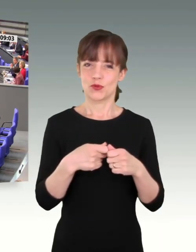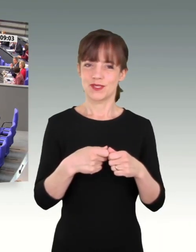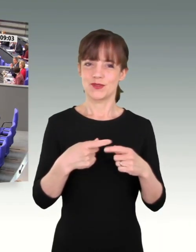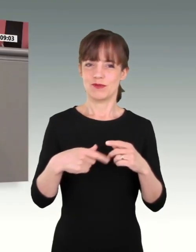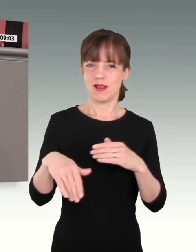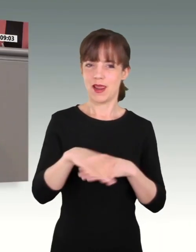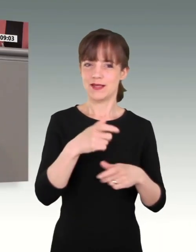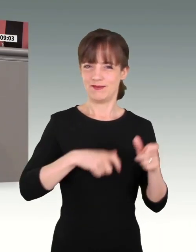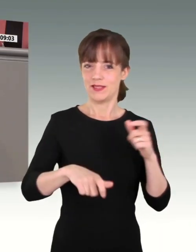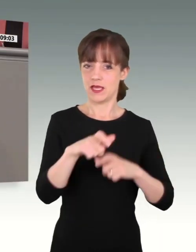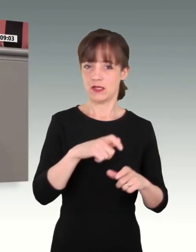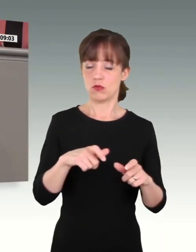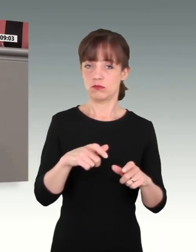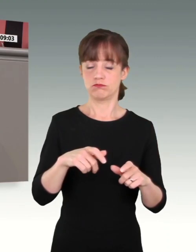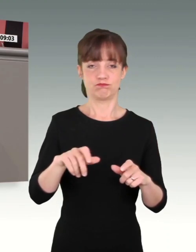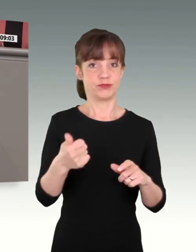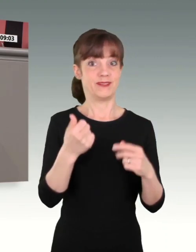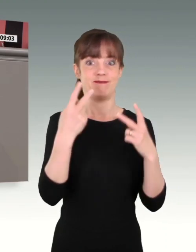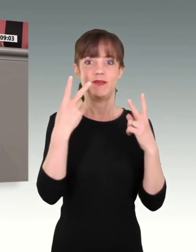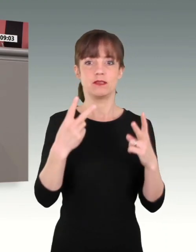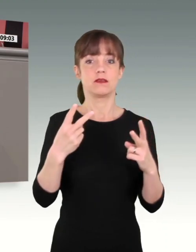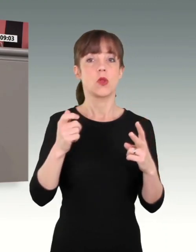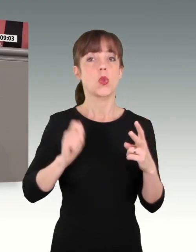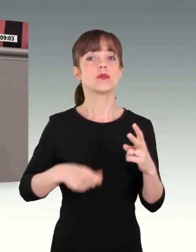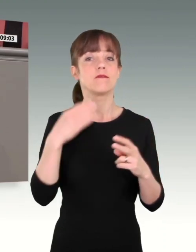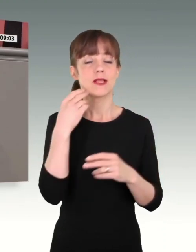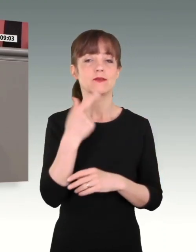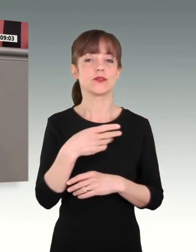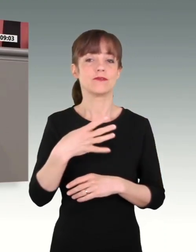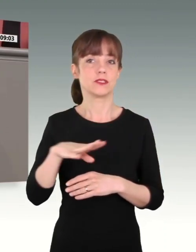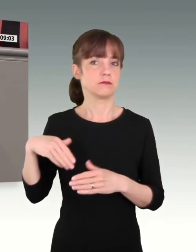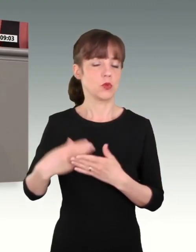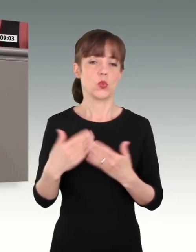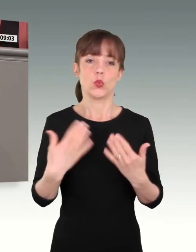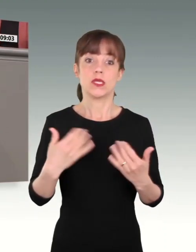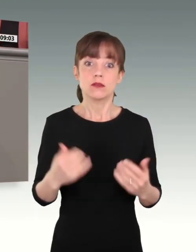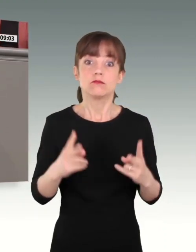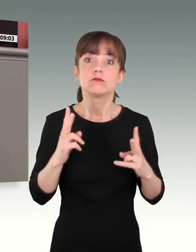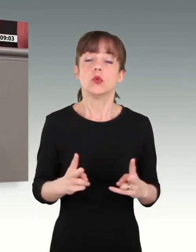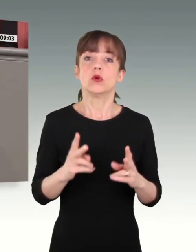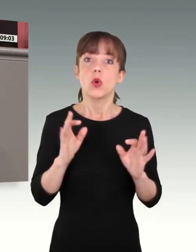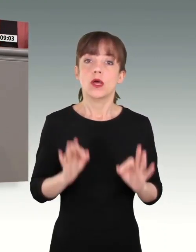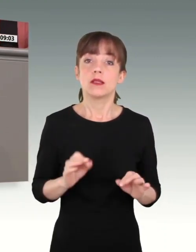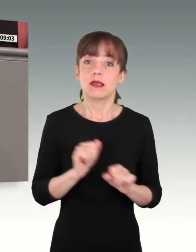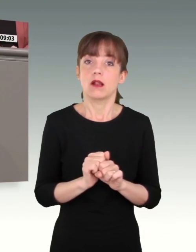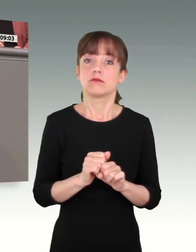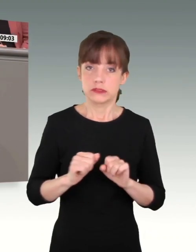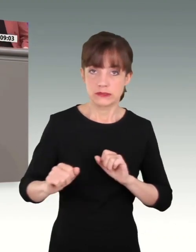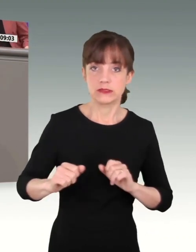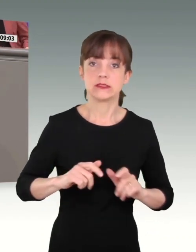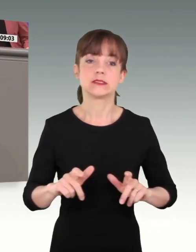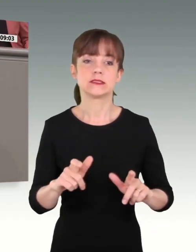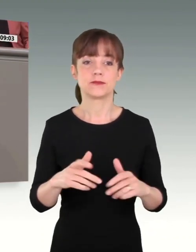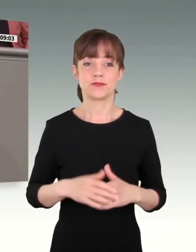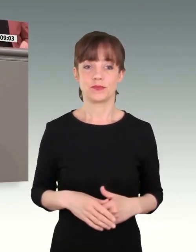höchste Priorität hat, wird jetzt sehr konkret. Unsere Soldatinnen und Soldaten reagieren darauf mit